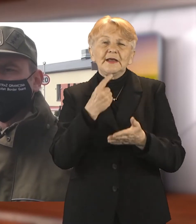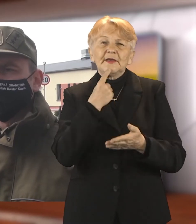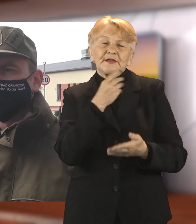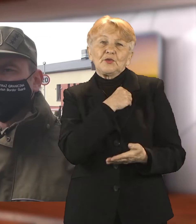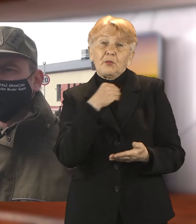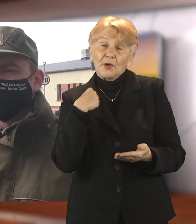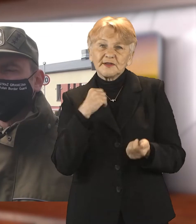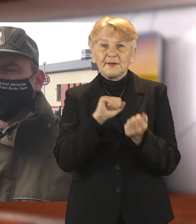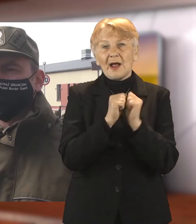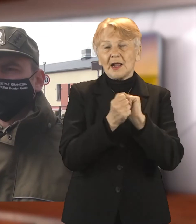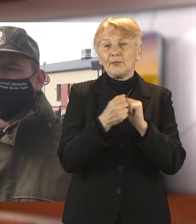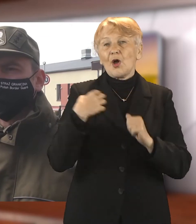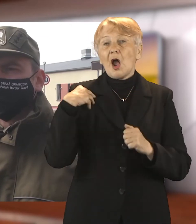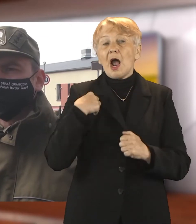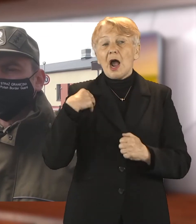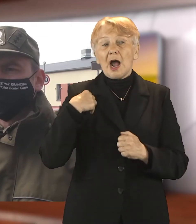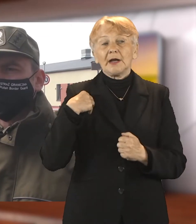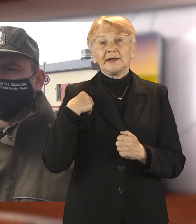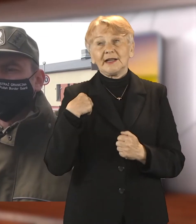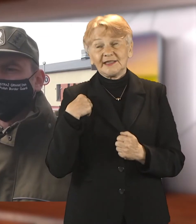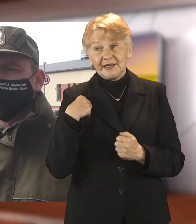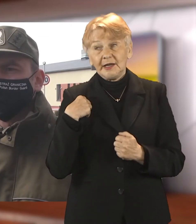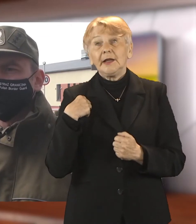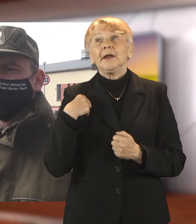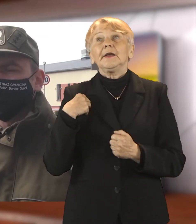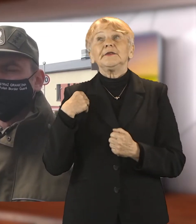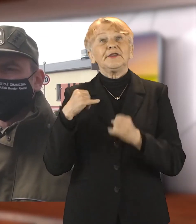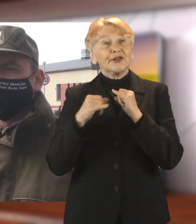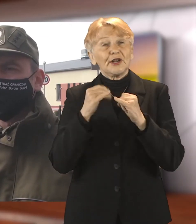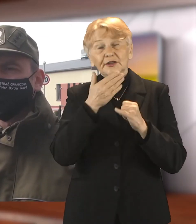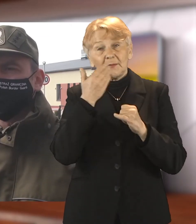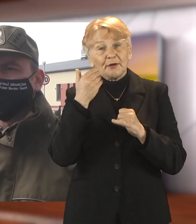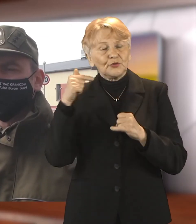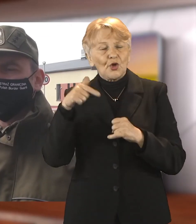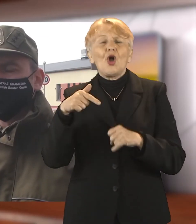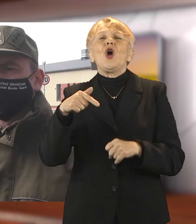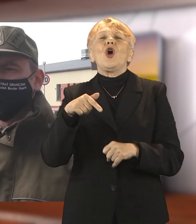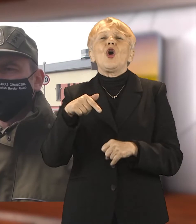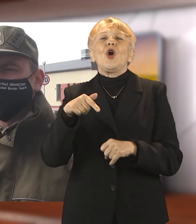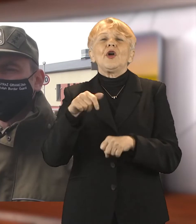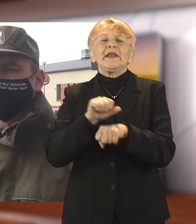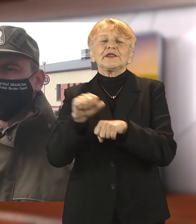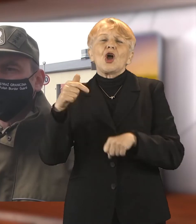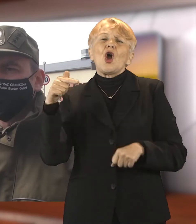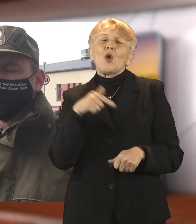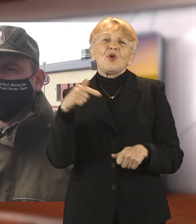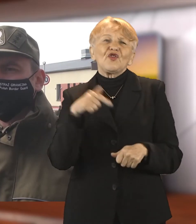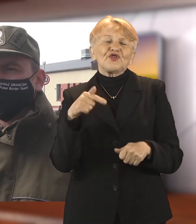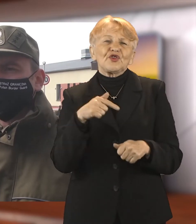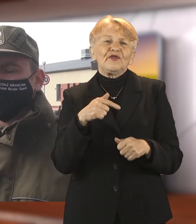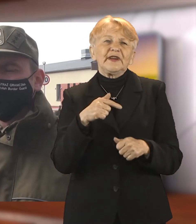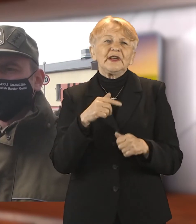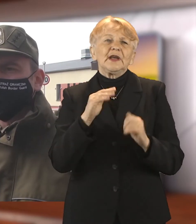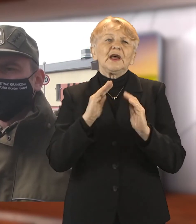w paragrafie trzecim ustęp 1 i 2 rozporządzenia Rady Ministrów z 29 marca 2021 roku